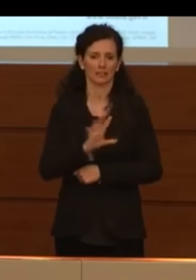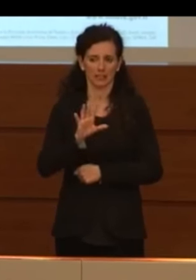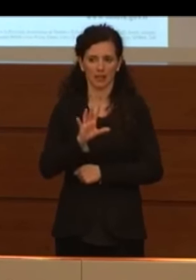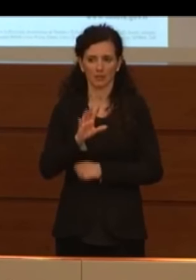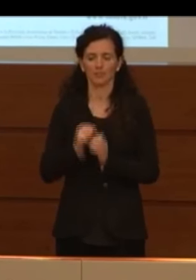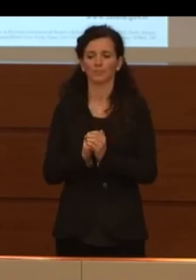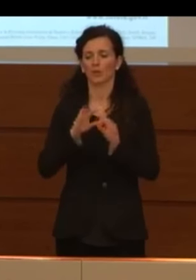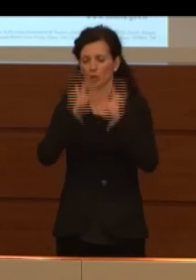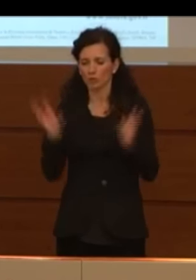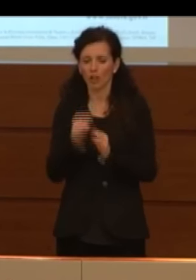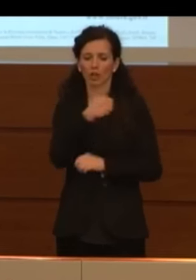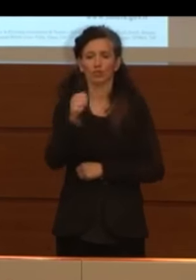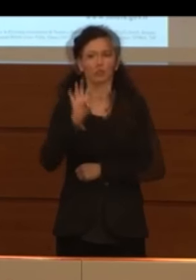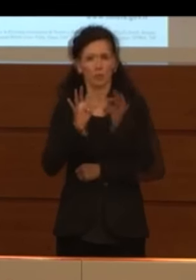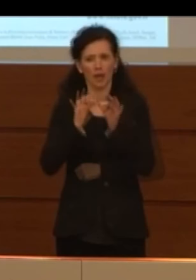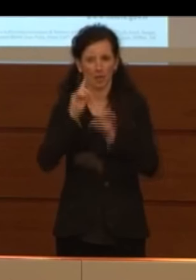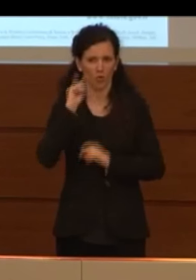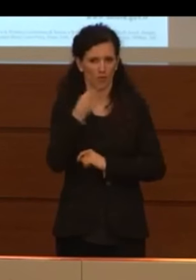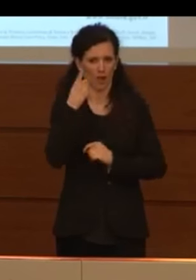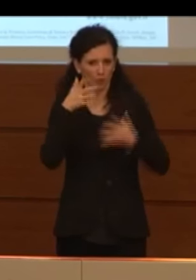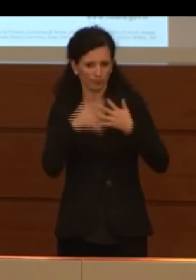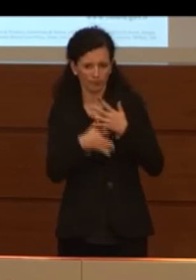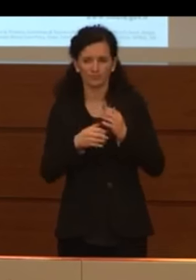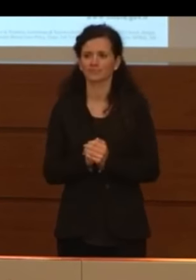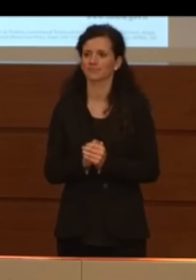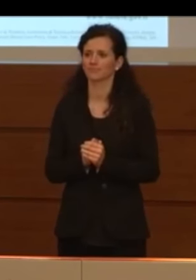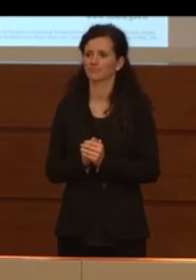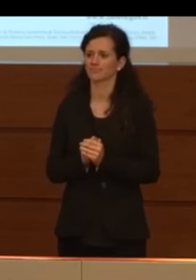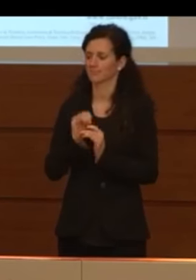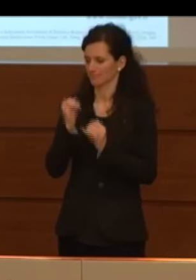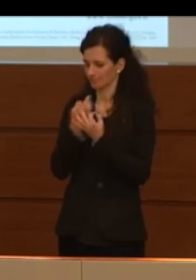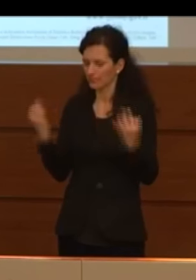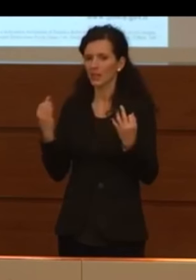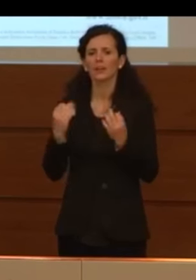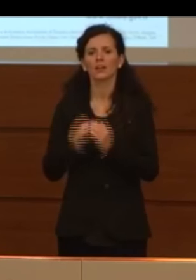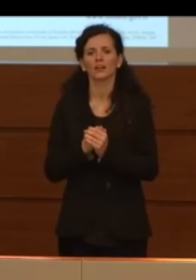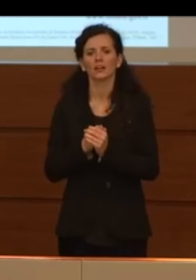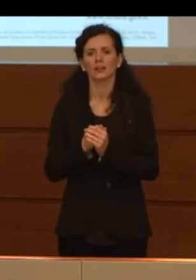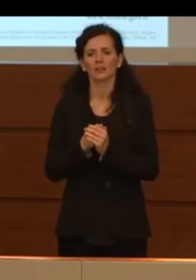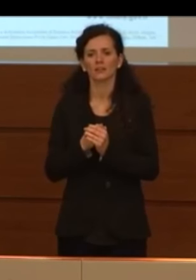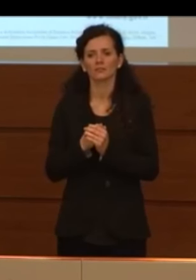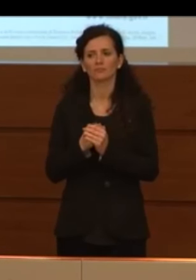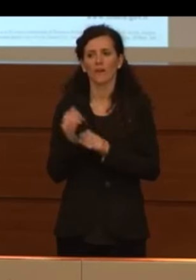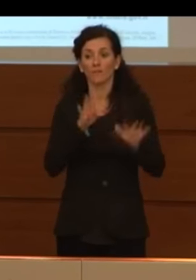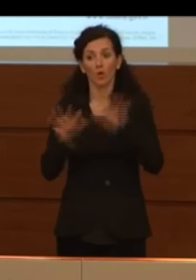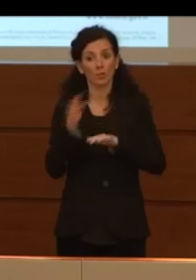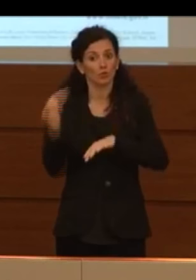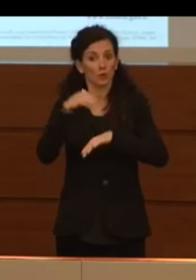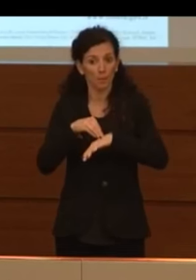totale di 140 pare al 9%. Altro dato che volevo dare è sempre il